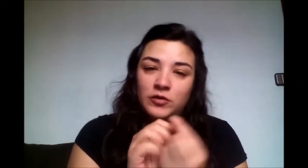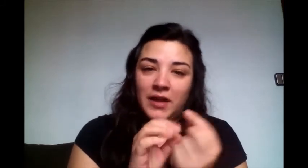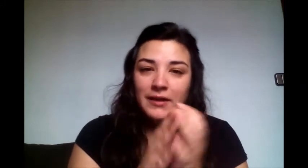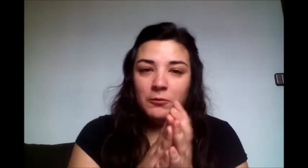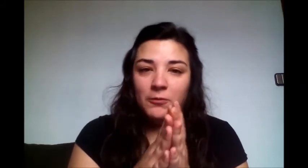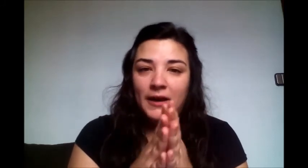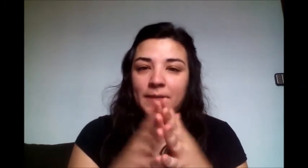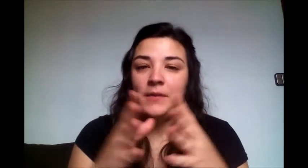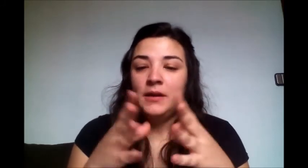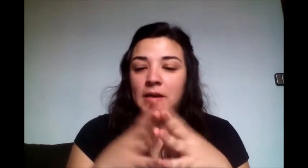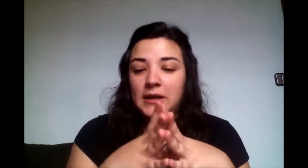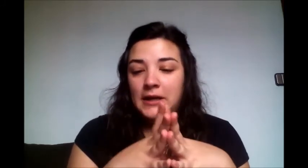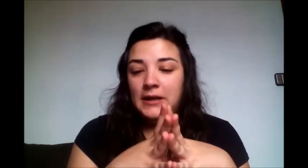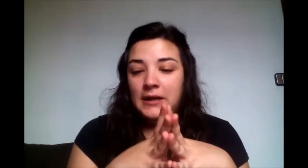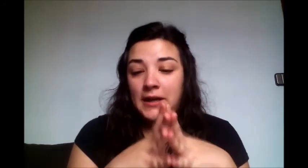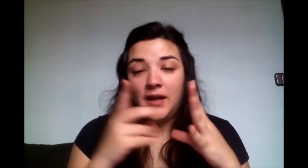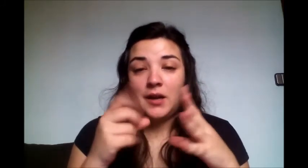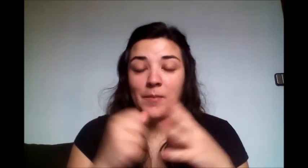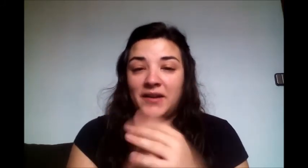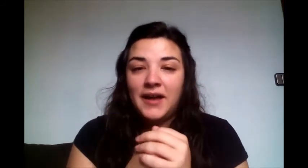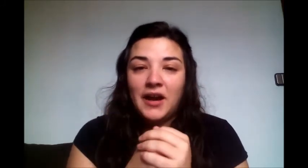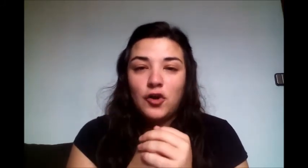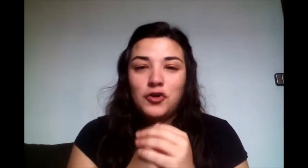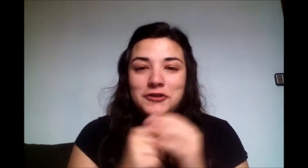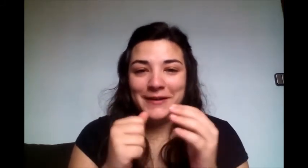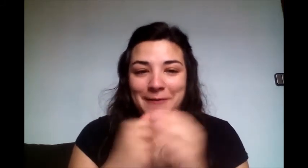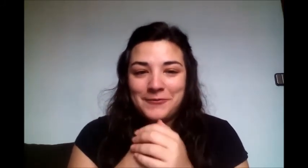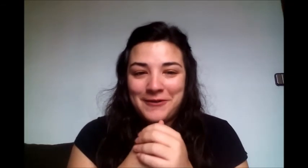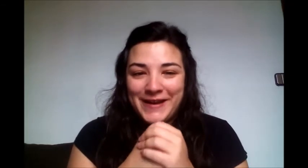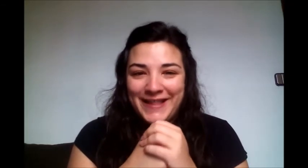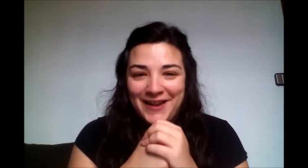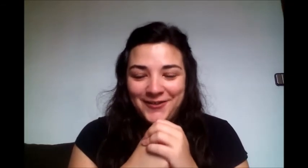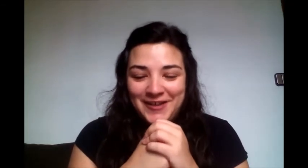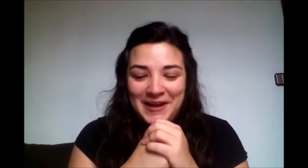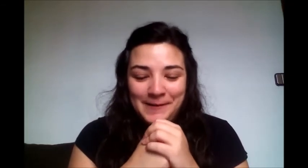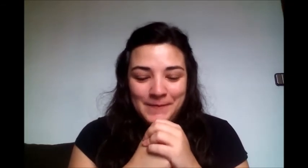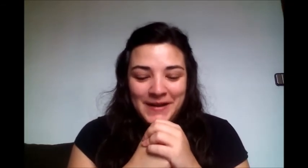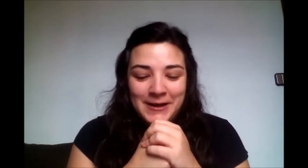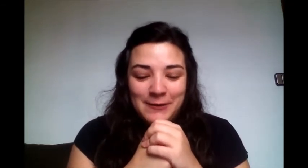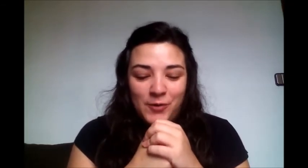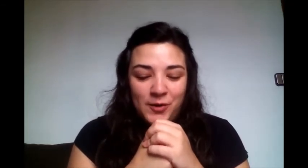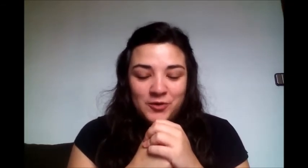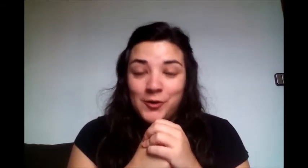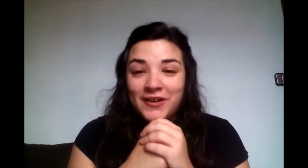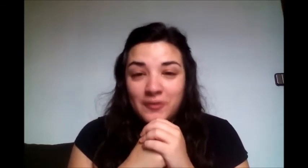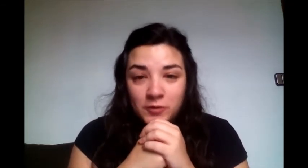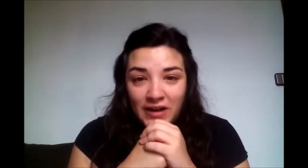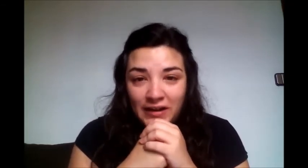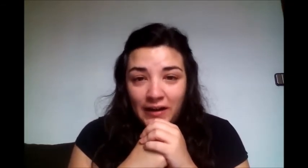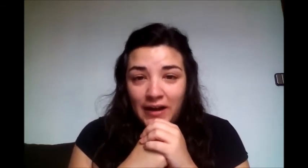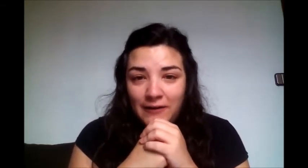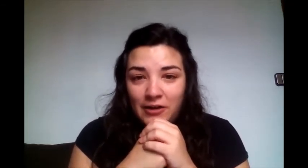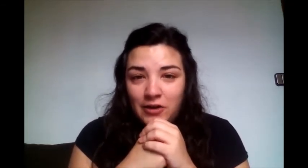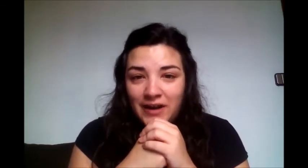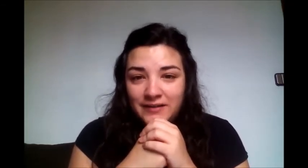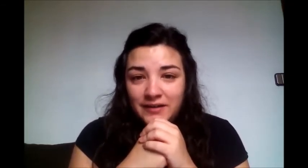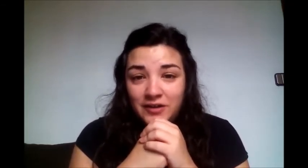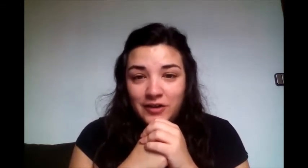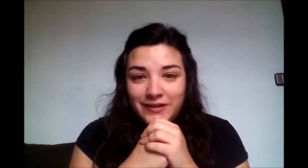sustantivo, vale, y nada, repasarlos, y vamos a ver qué tal nos sale, y bueno, pues con esto hemos acabado las sesiones